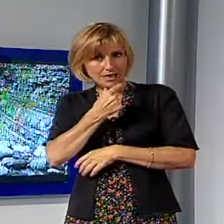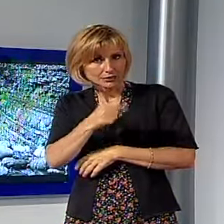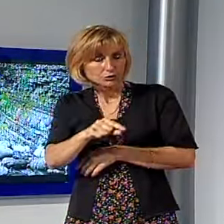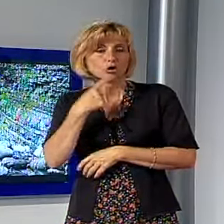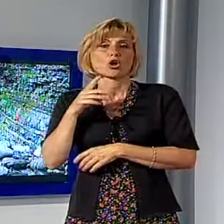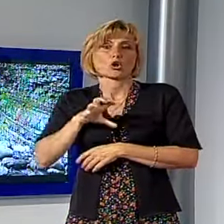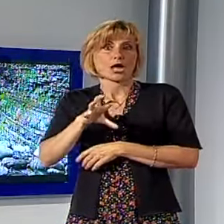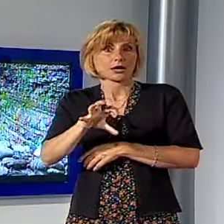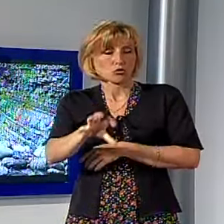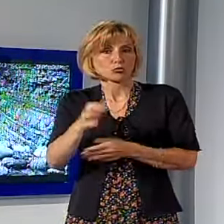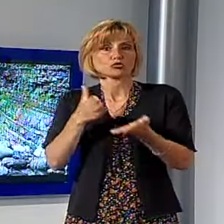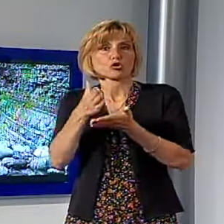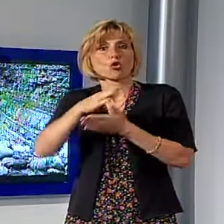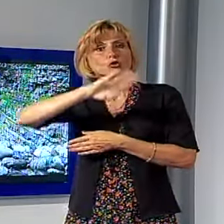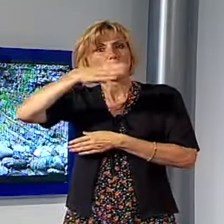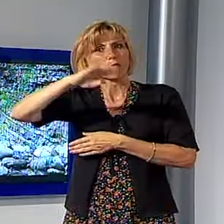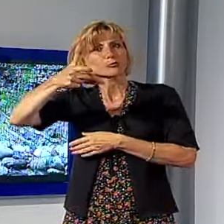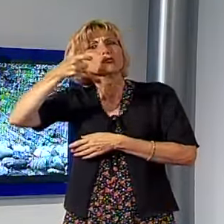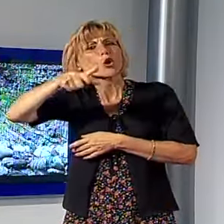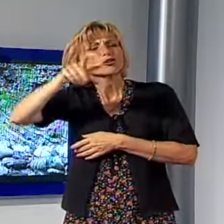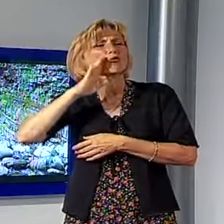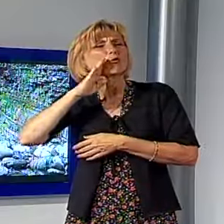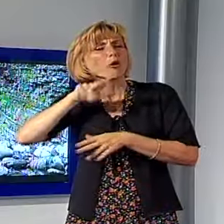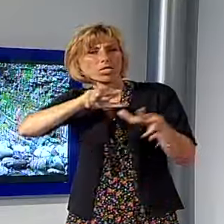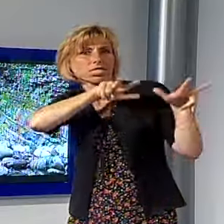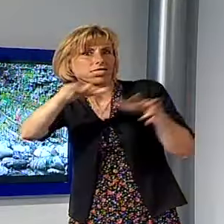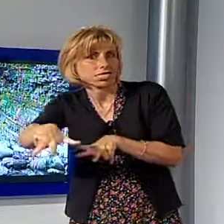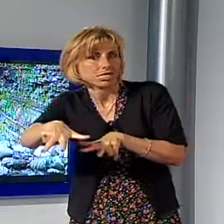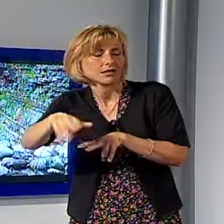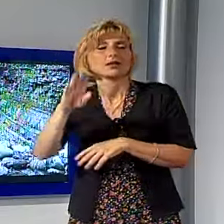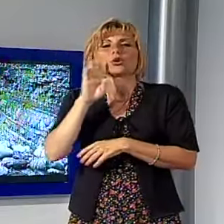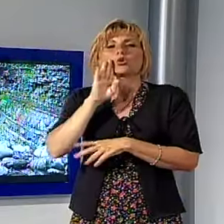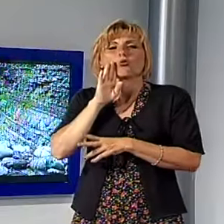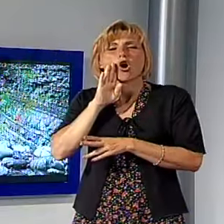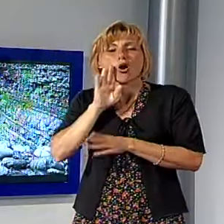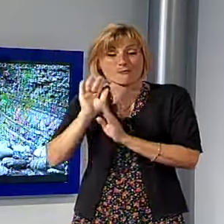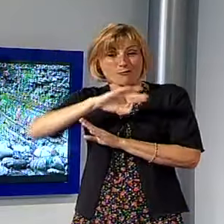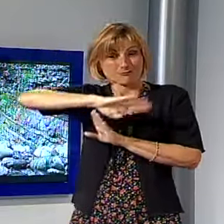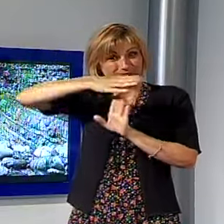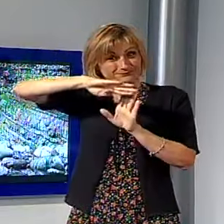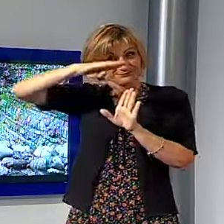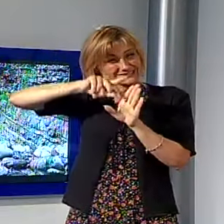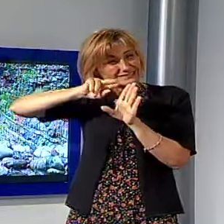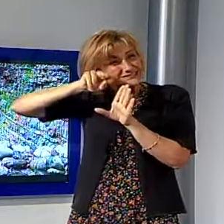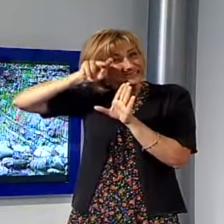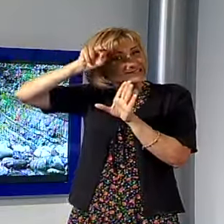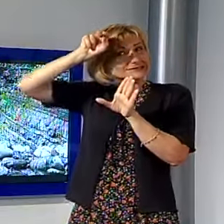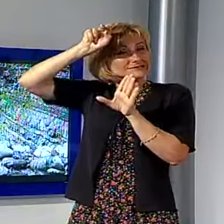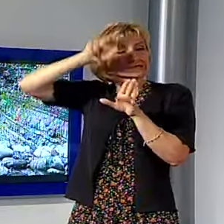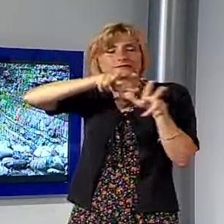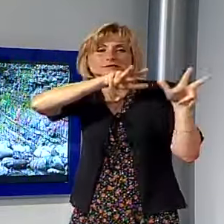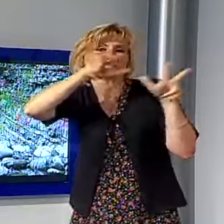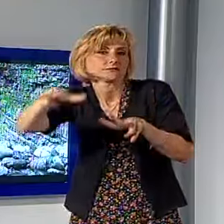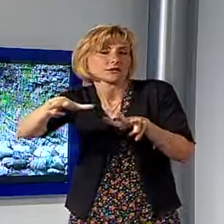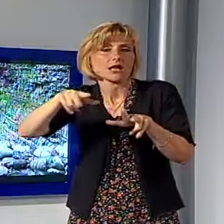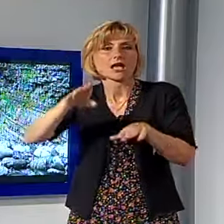recuperato dal soccorso alpino dopo una brutta caduta. L'uomo si trovava nella parte alta, molto impervia, e cadendo si è rotta una